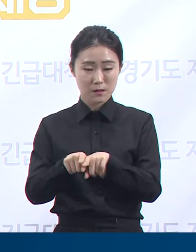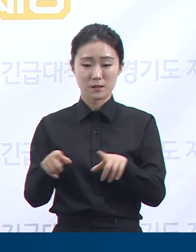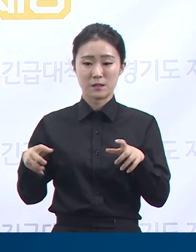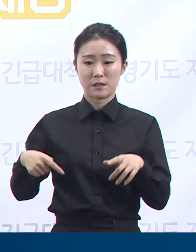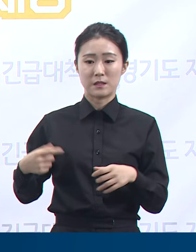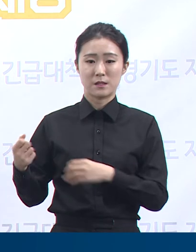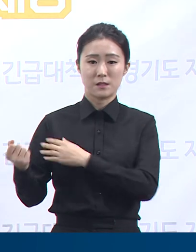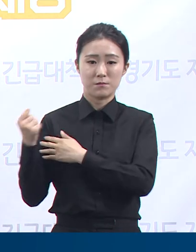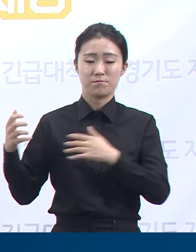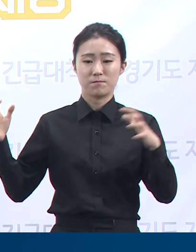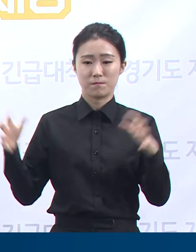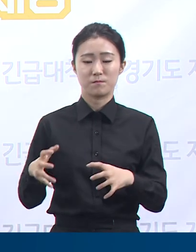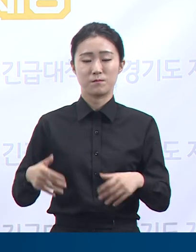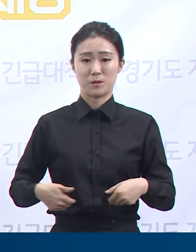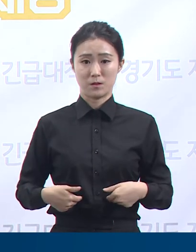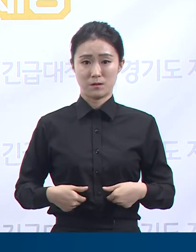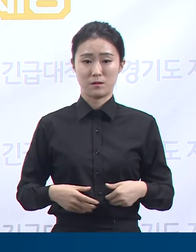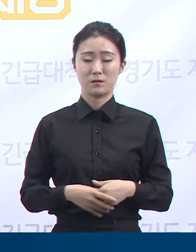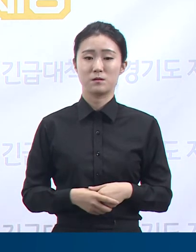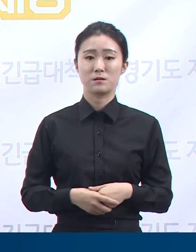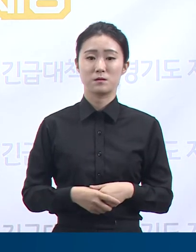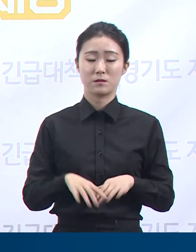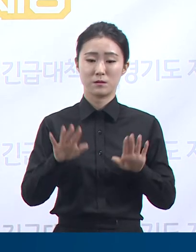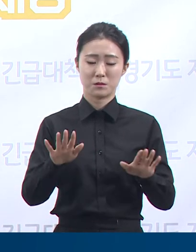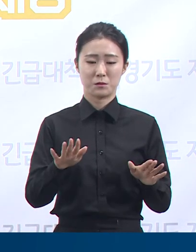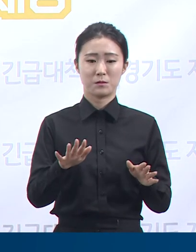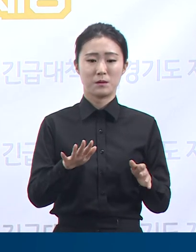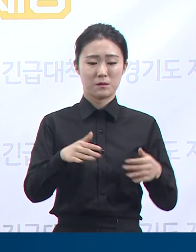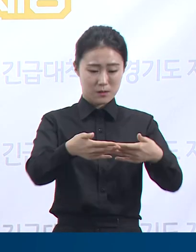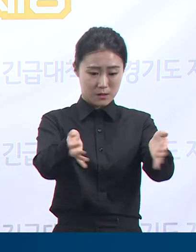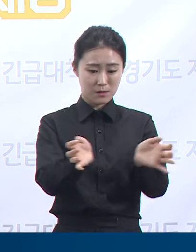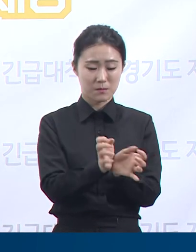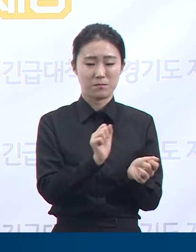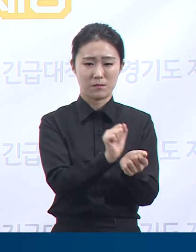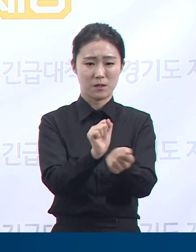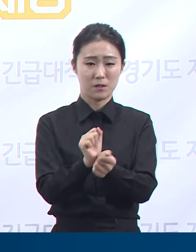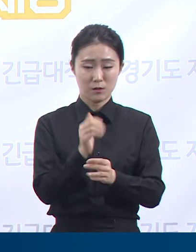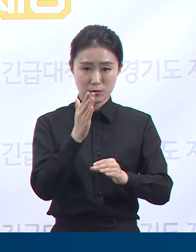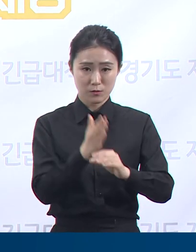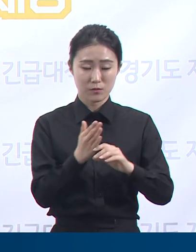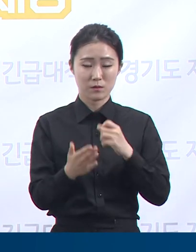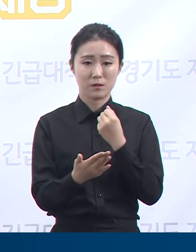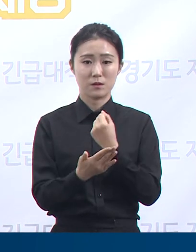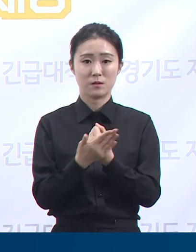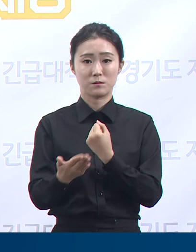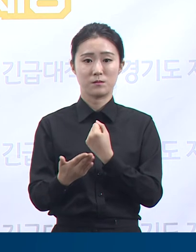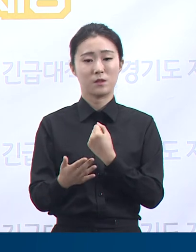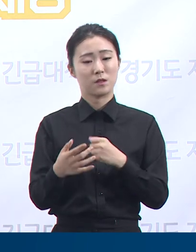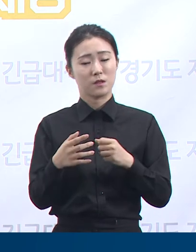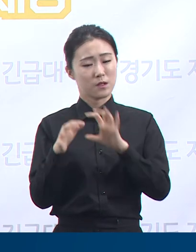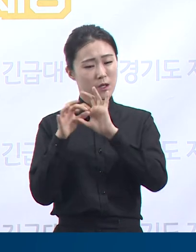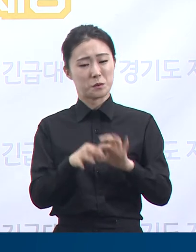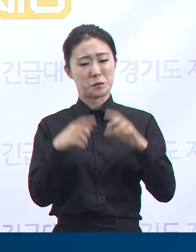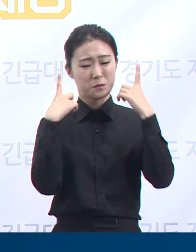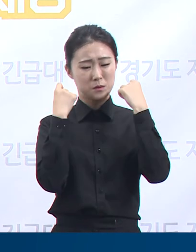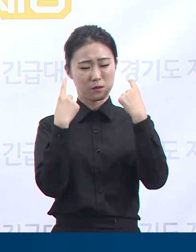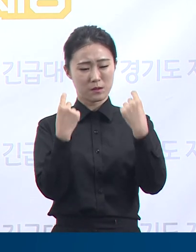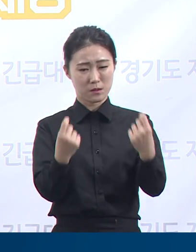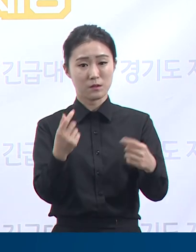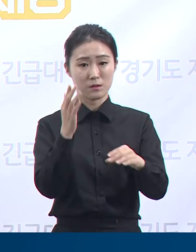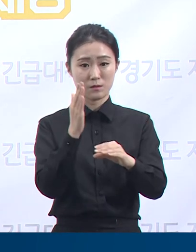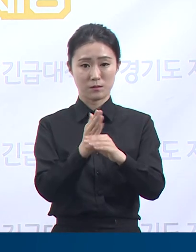중심으로 코로나19 집단 감염 사례가 이어지면서 확산세가 좀처럼 수그러들지 않고 있습니다. 7월부터